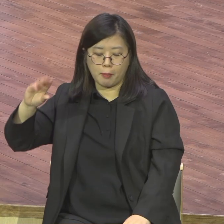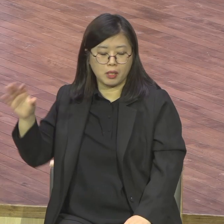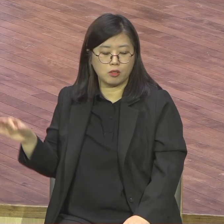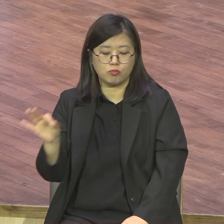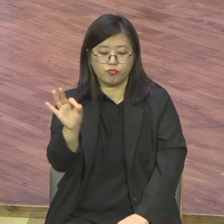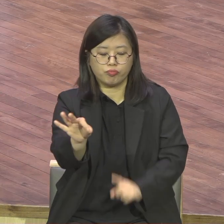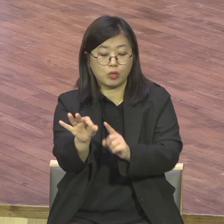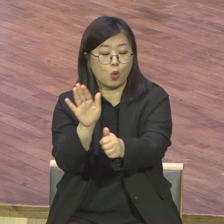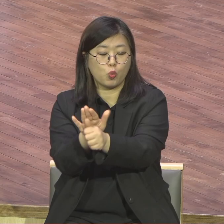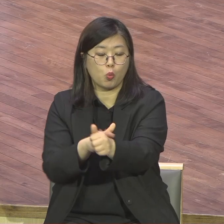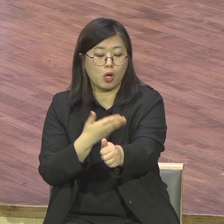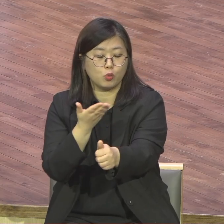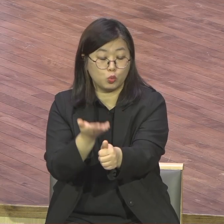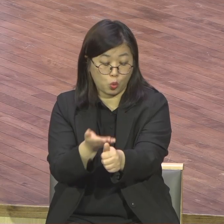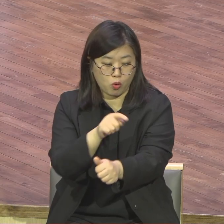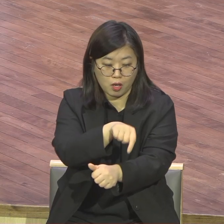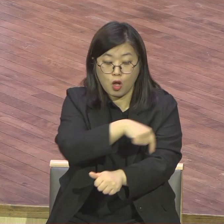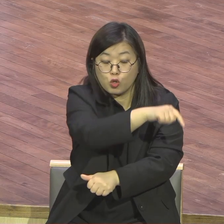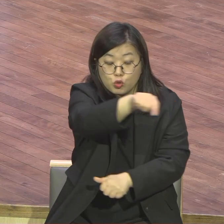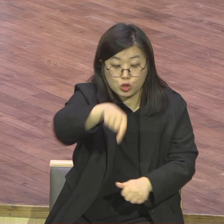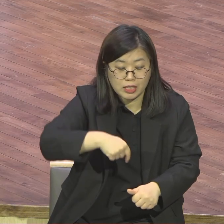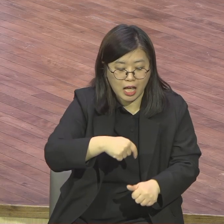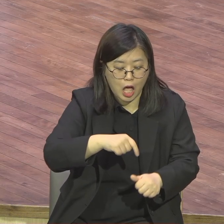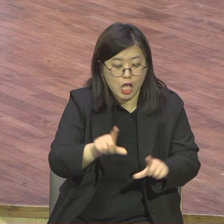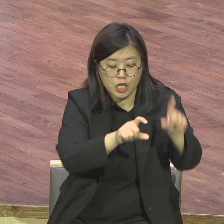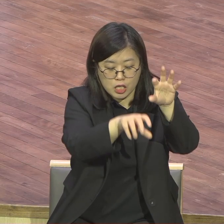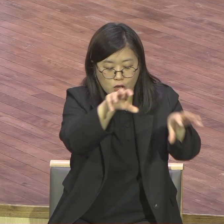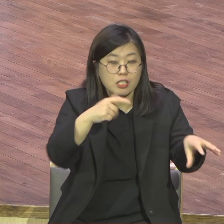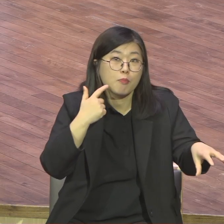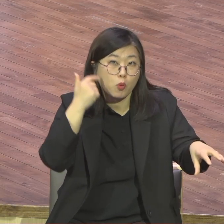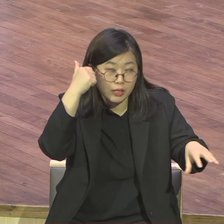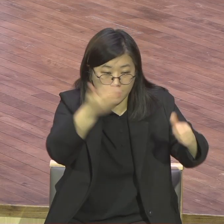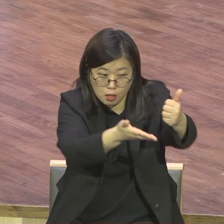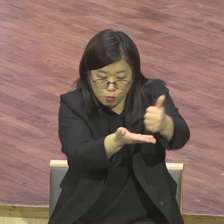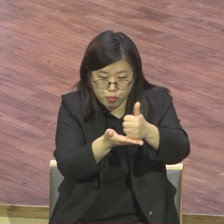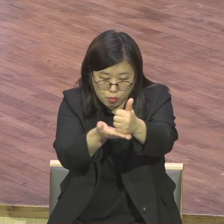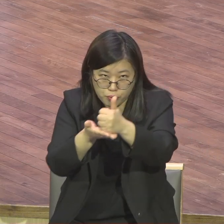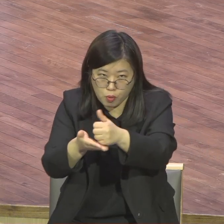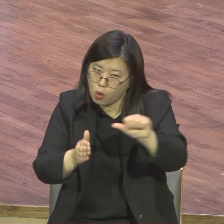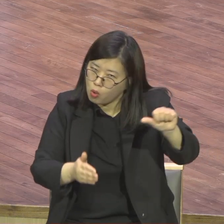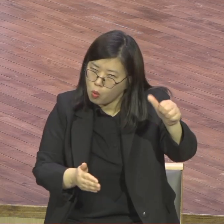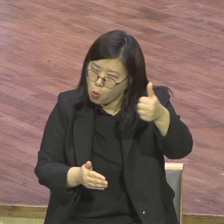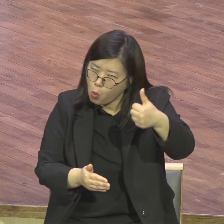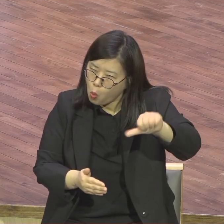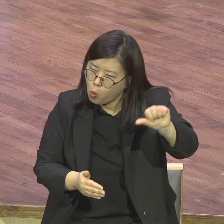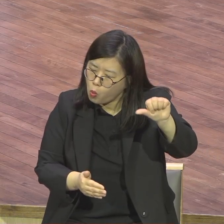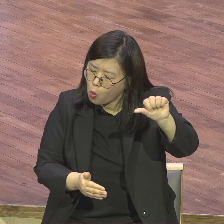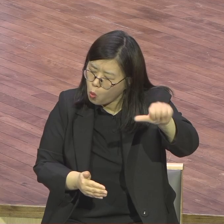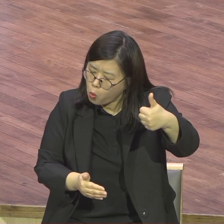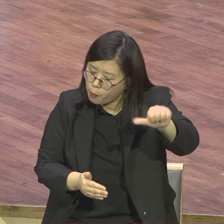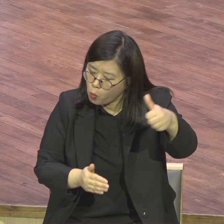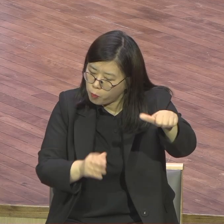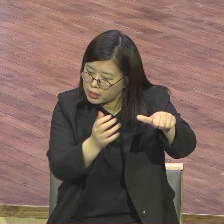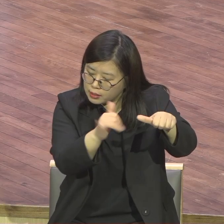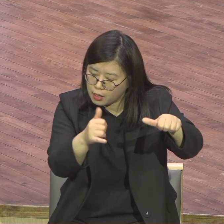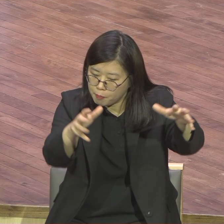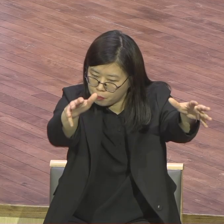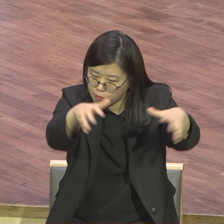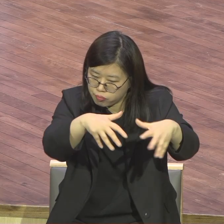LTS를 해가지고 이 사람들 중에서 계속하면서 눈뜨고 야 이